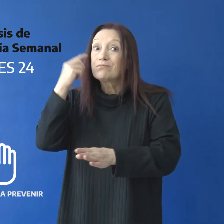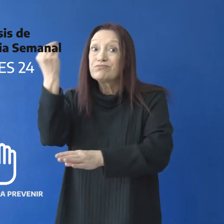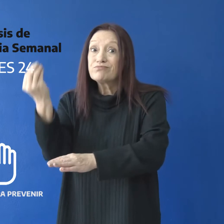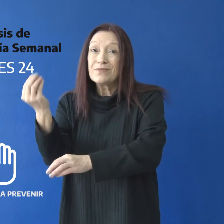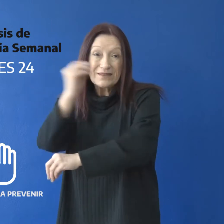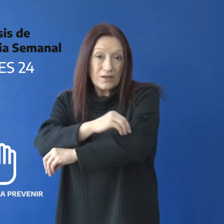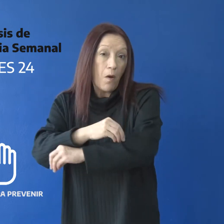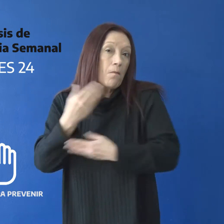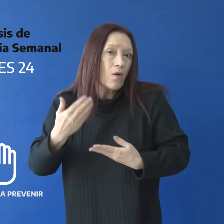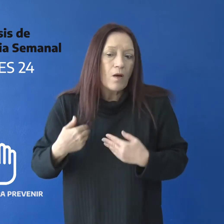en las distintas áreas.